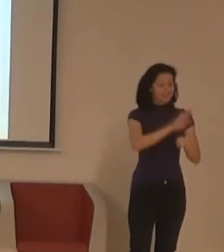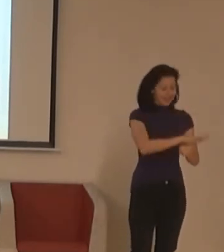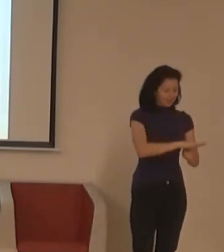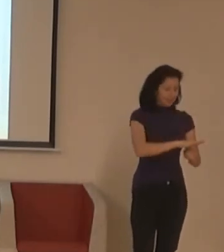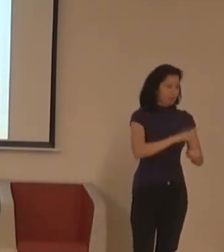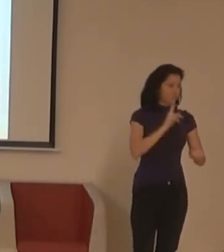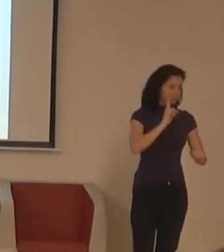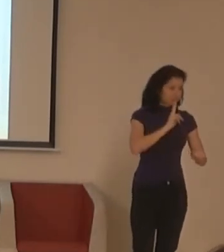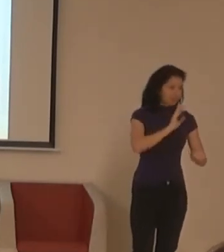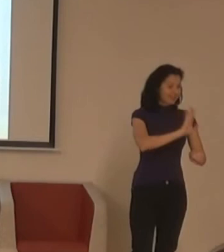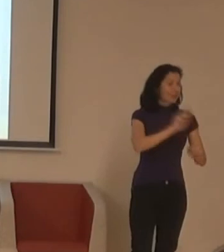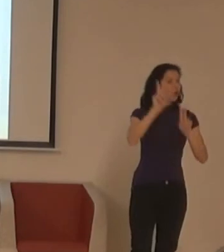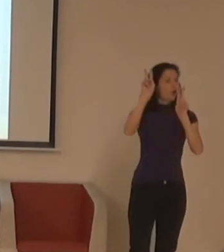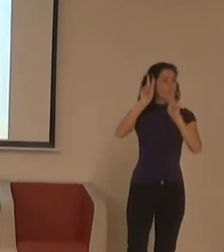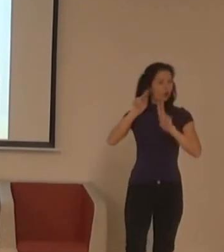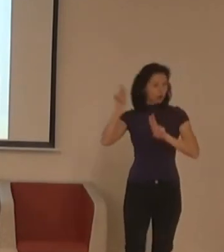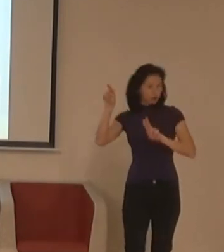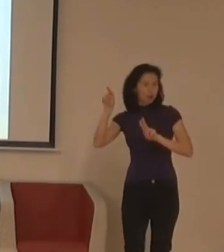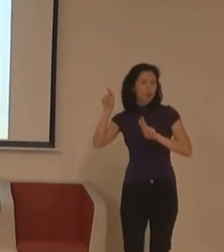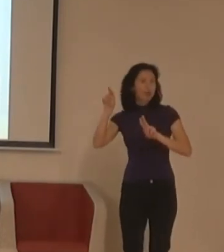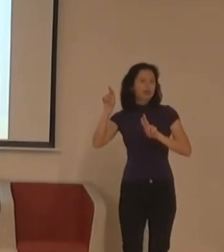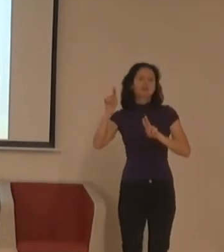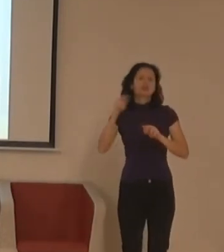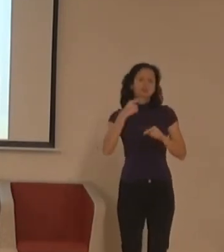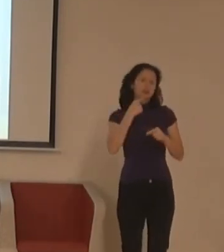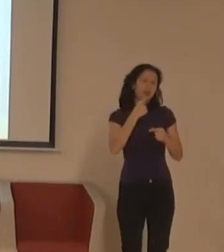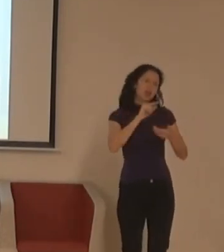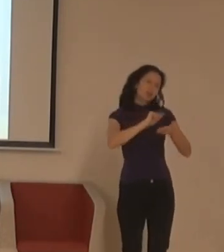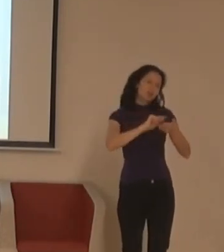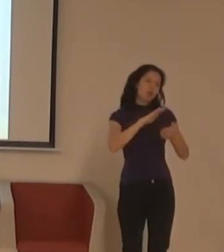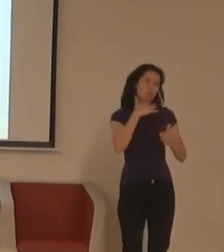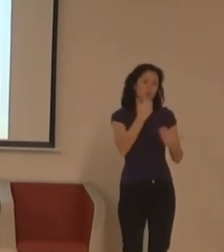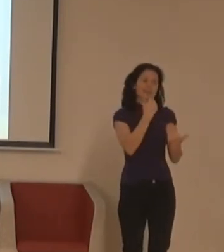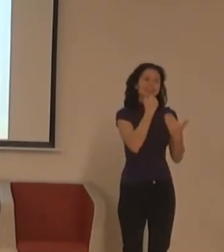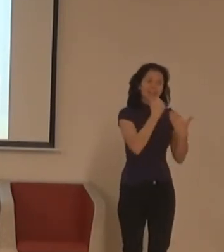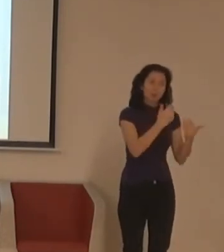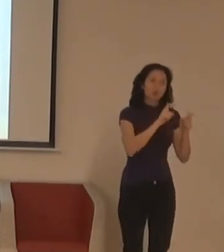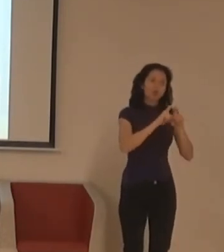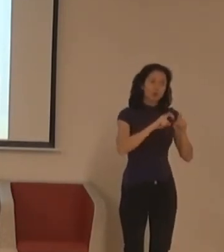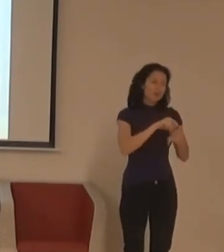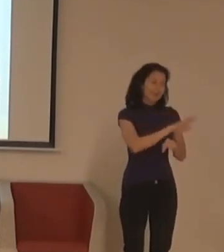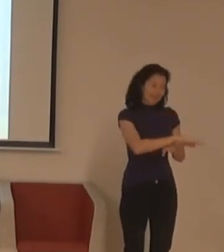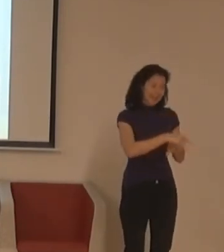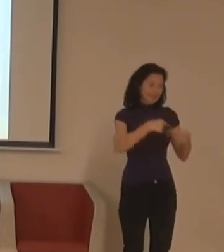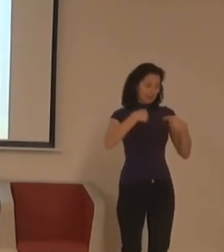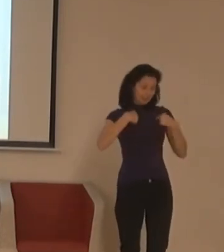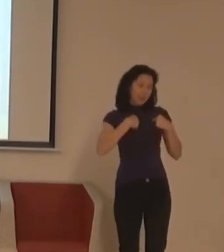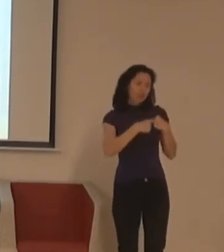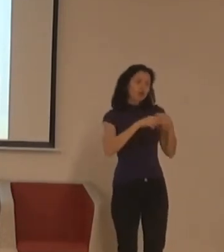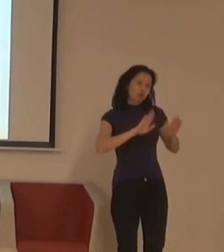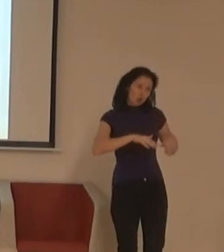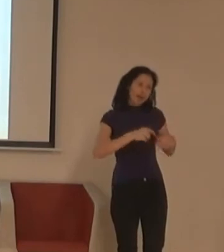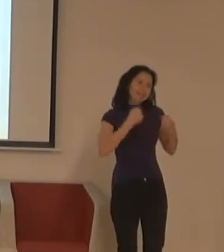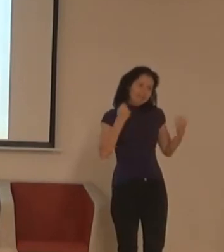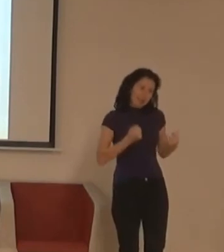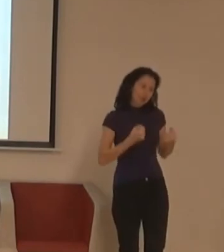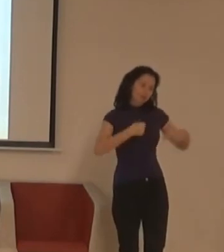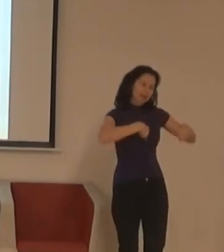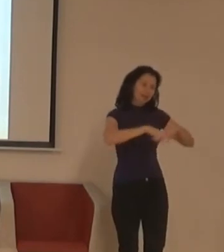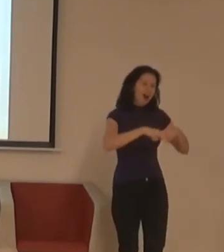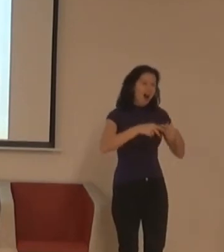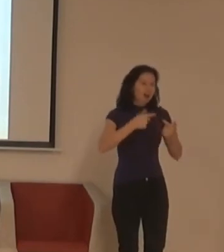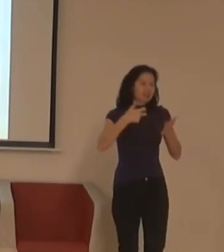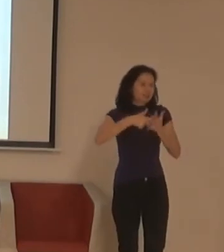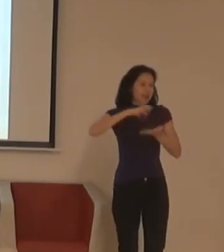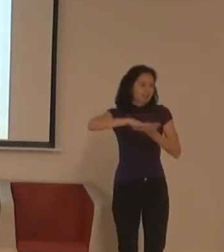Moc děkujeme, my se dětma na to loukáme doma a povídáme si o tom tématu, akonečně máme trošku možnost, jak, protože jsme třeba neznali